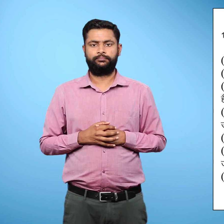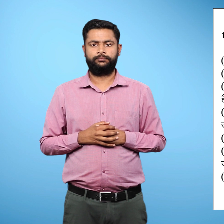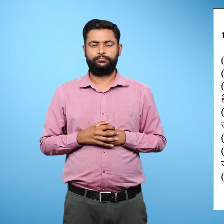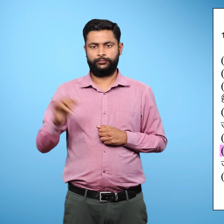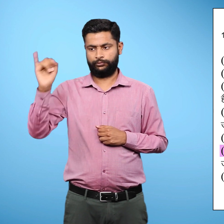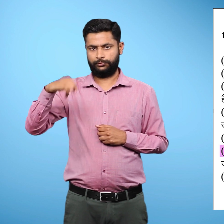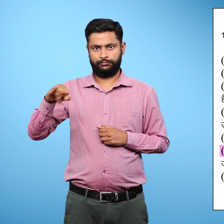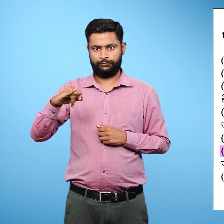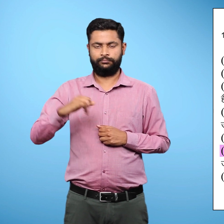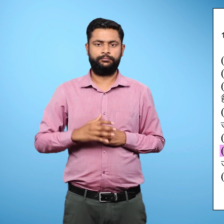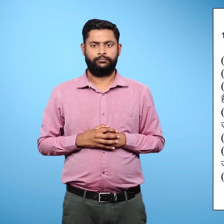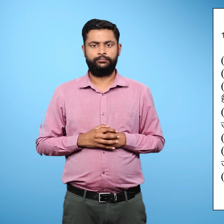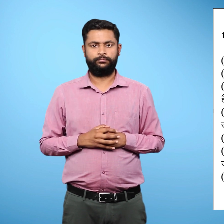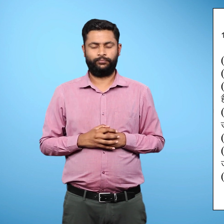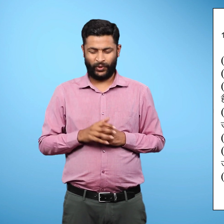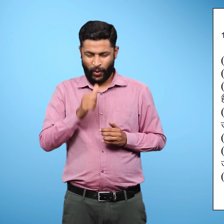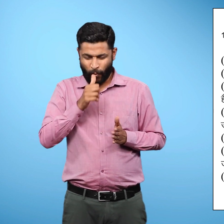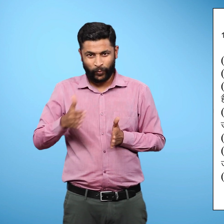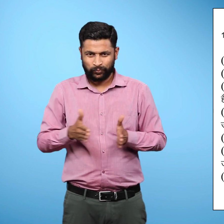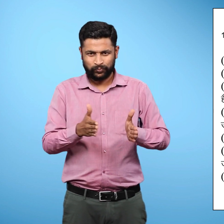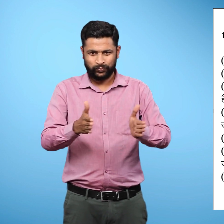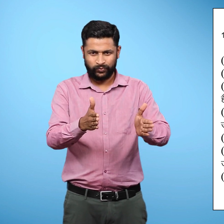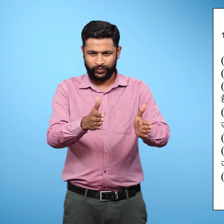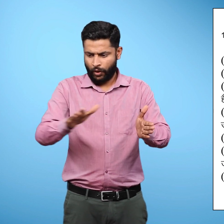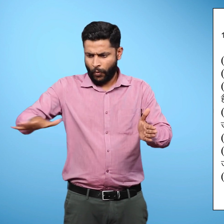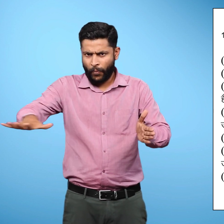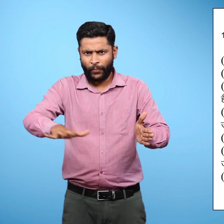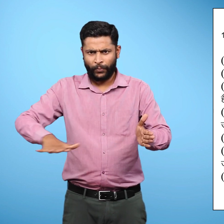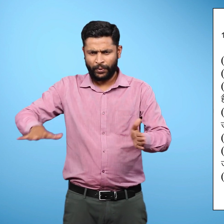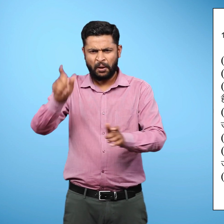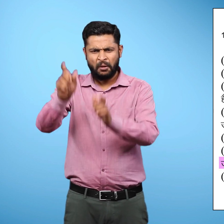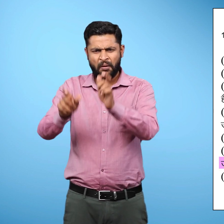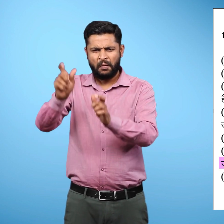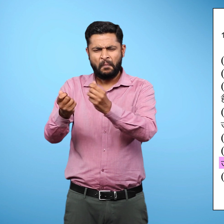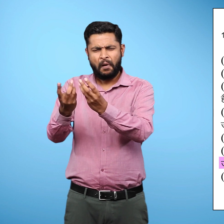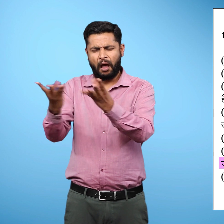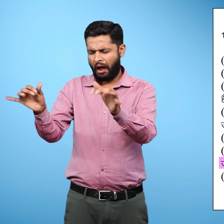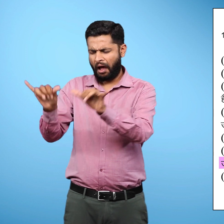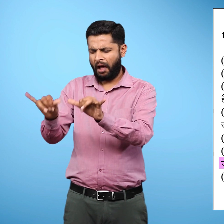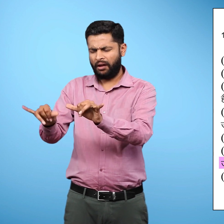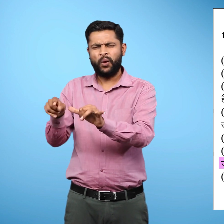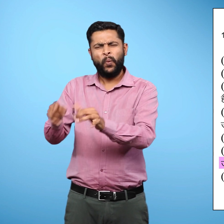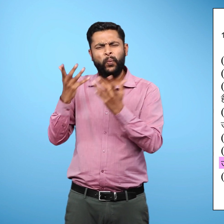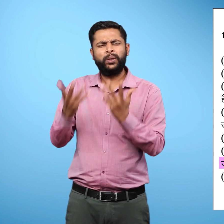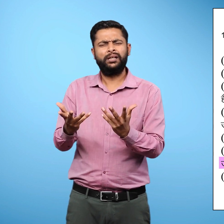चठा नदियों द्वारा निर्मित मैदान सघन जनसंख्या वाले होते हैं, क्यूं?